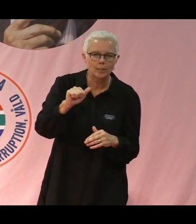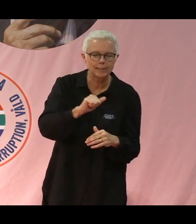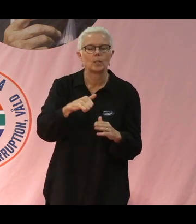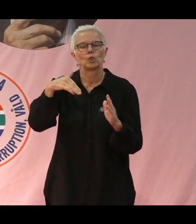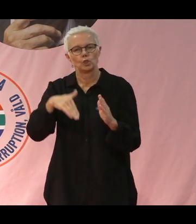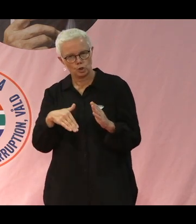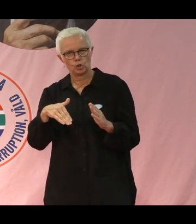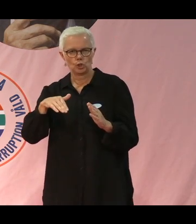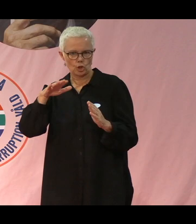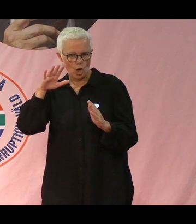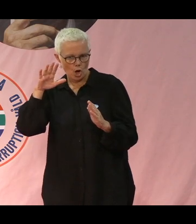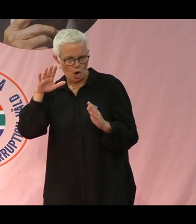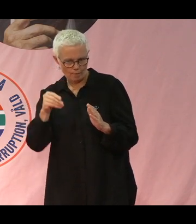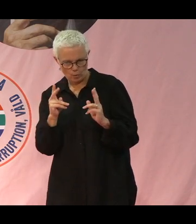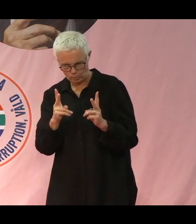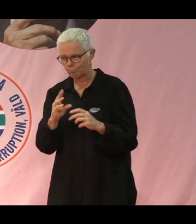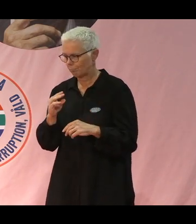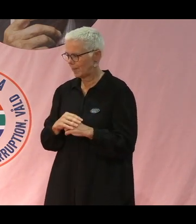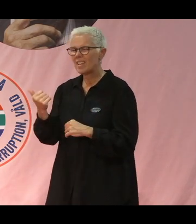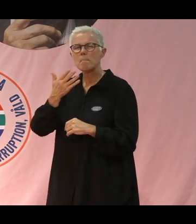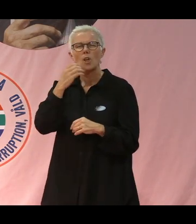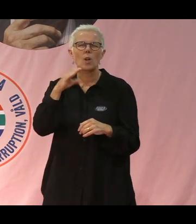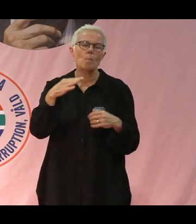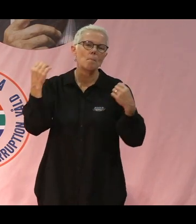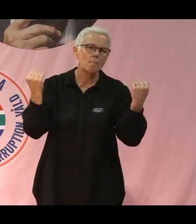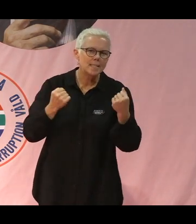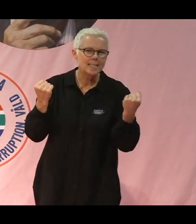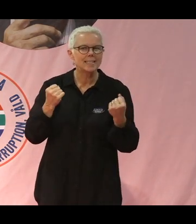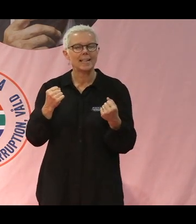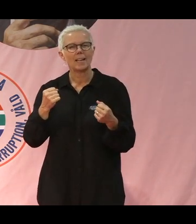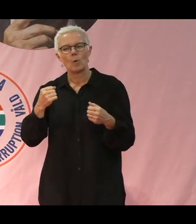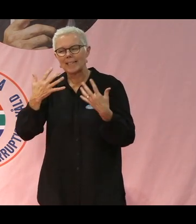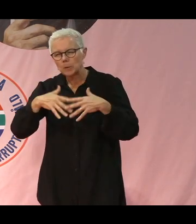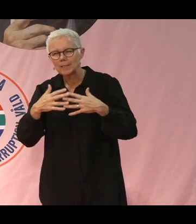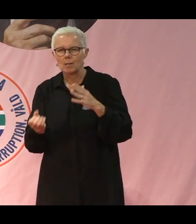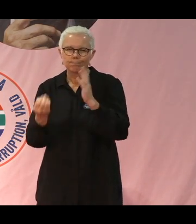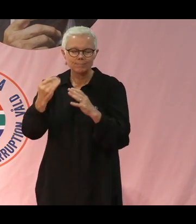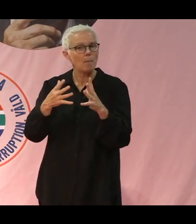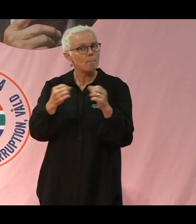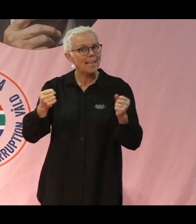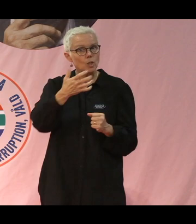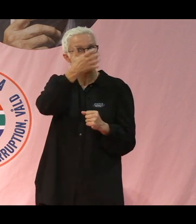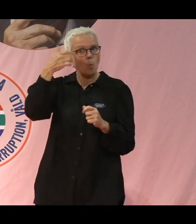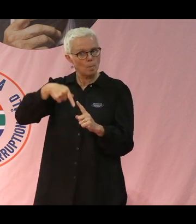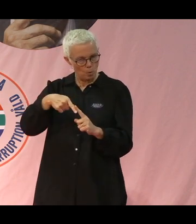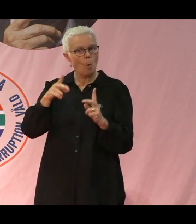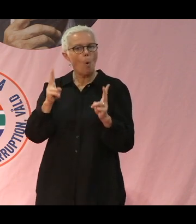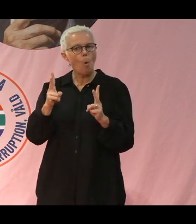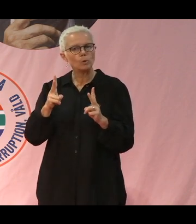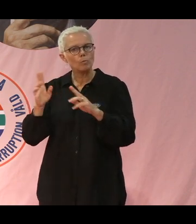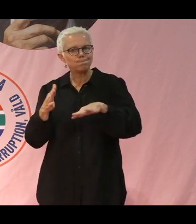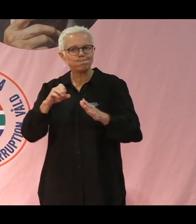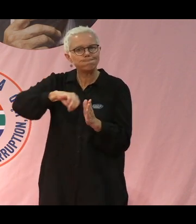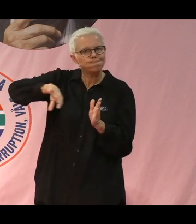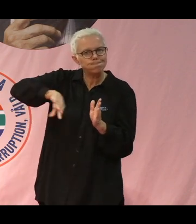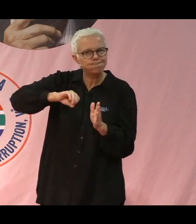industri och bilar och flyg och annat. Men jordbruket har ju också faktiskt en roll i det här med utsläpp och att vara lite